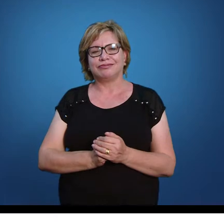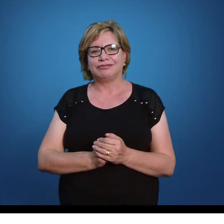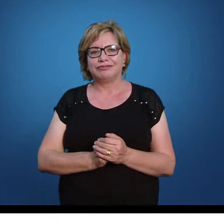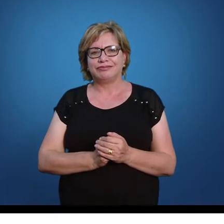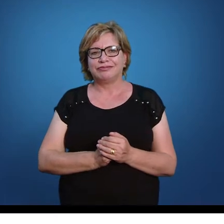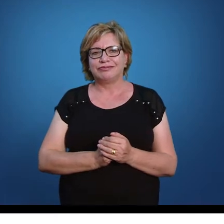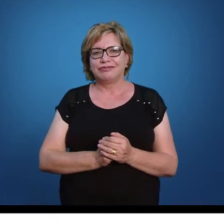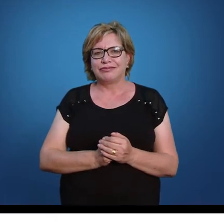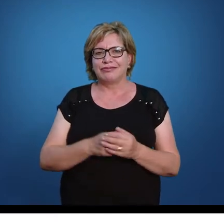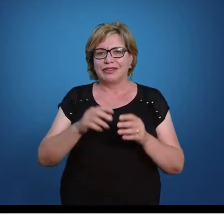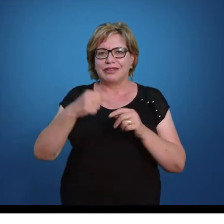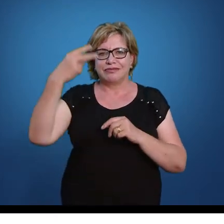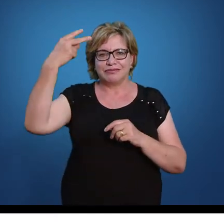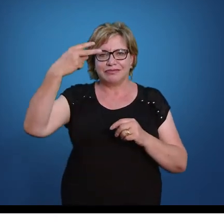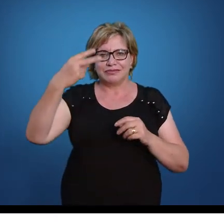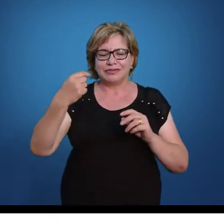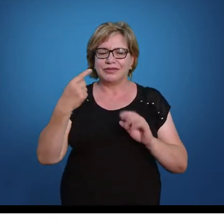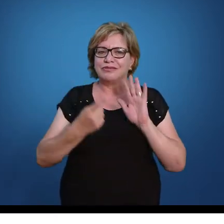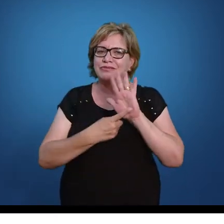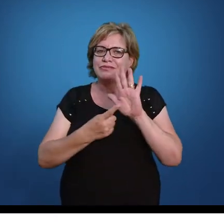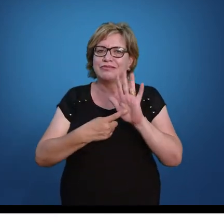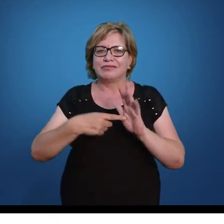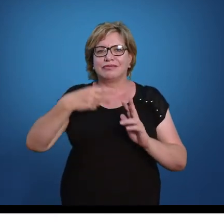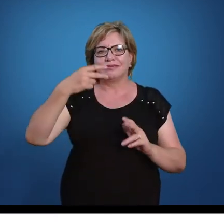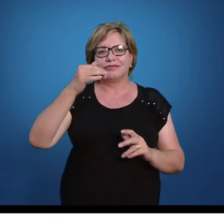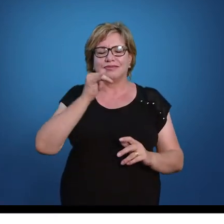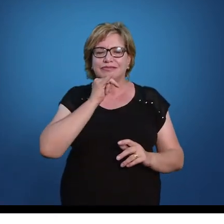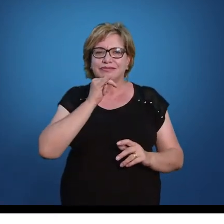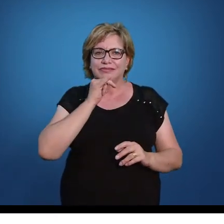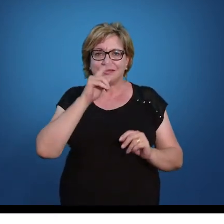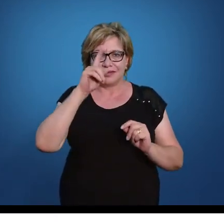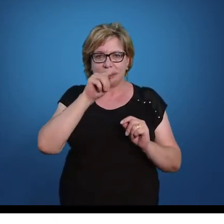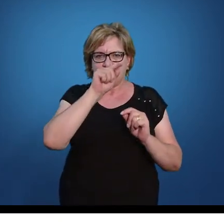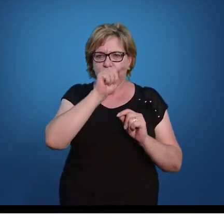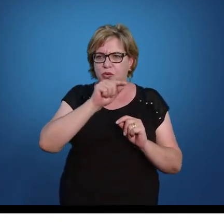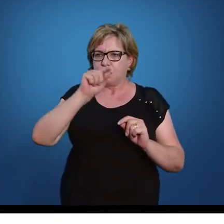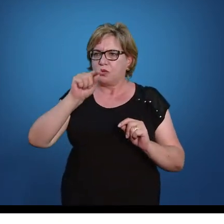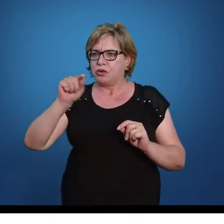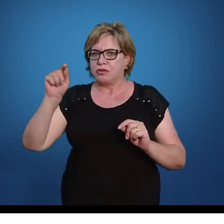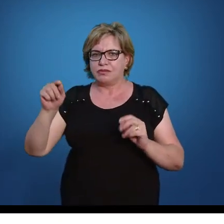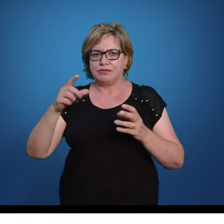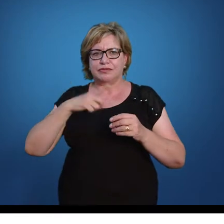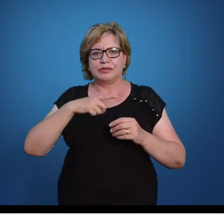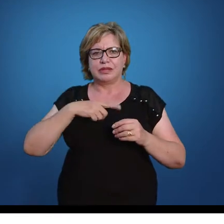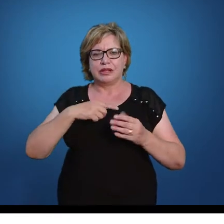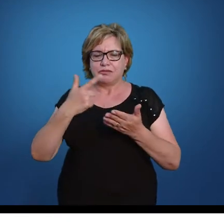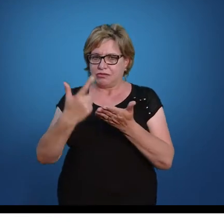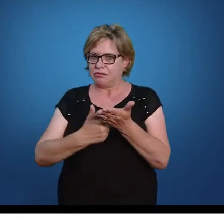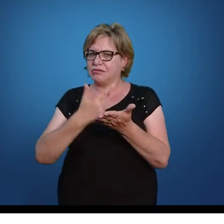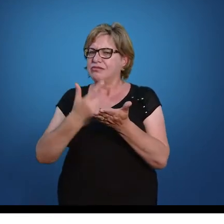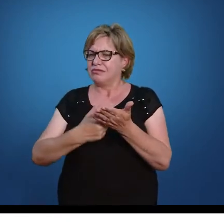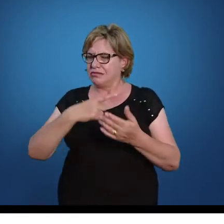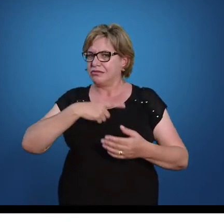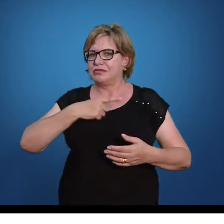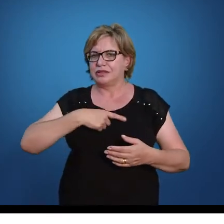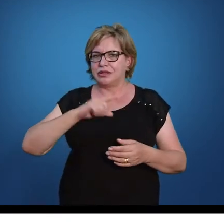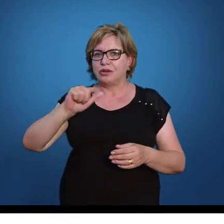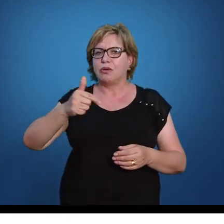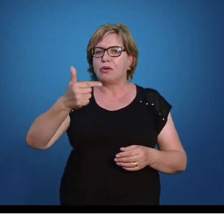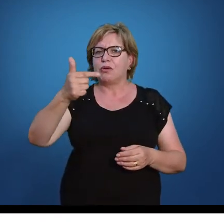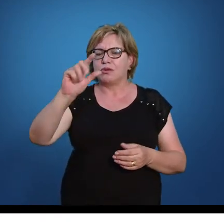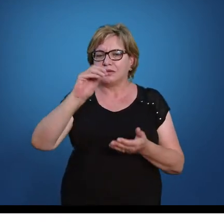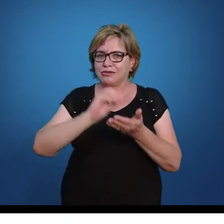Essa equação que eu obtive aqui como exemplo, ela é uma equação completa. No livro de vocês, vocês vão encontrar equações